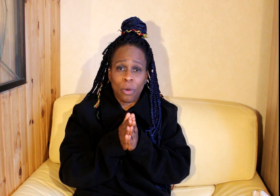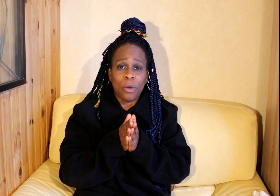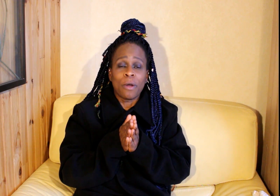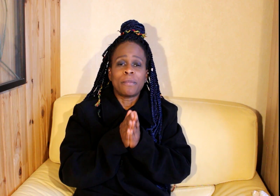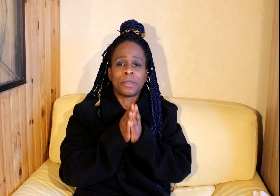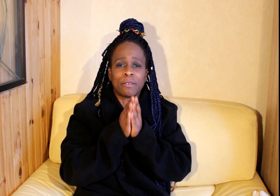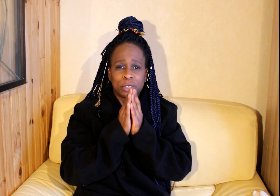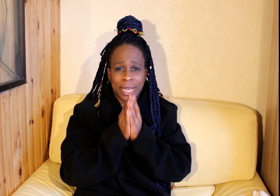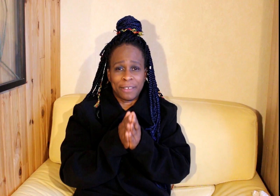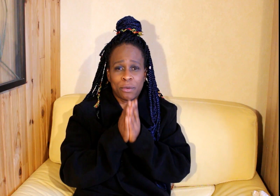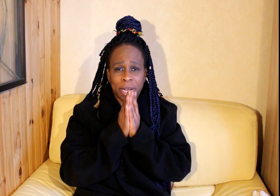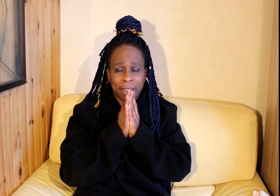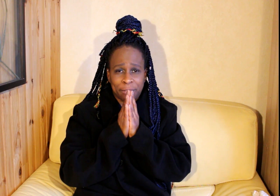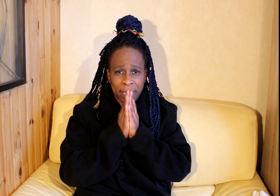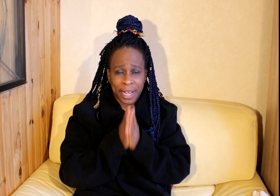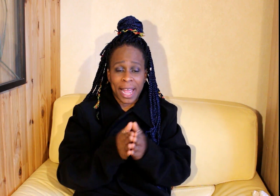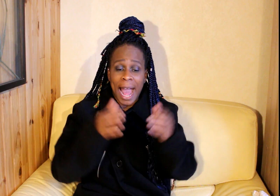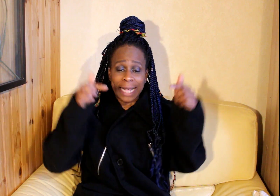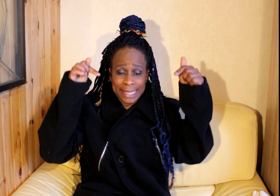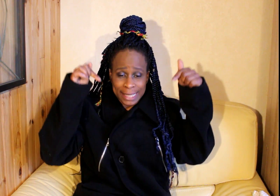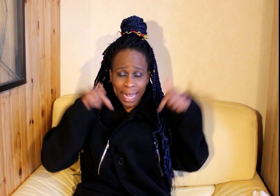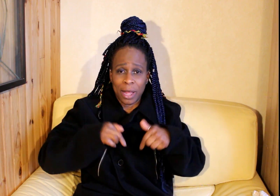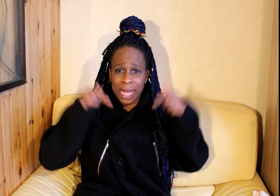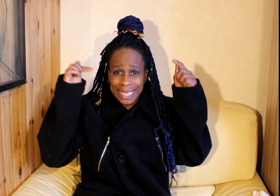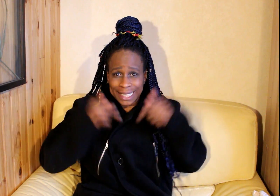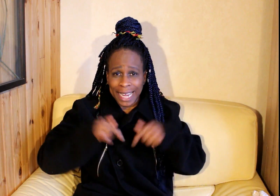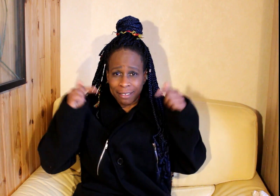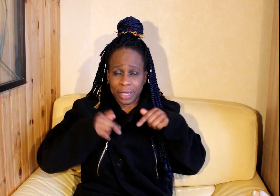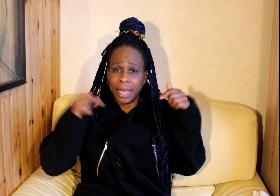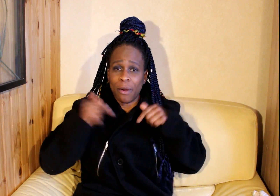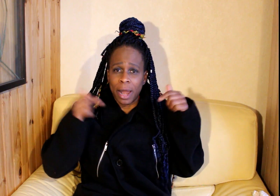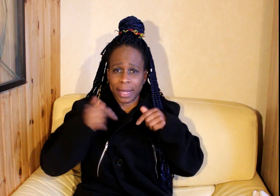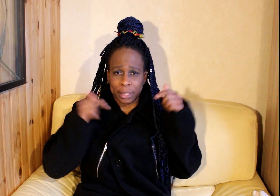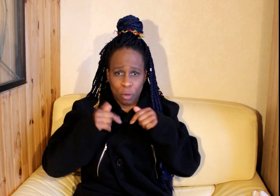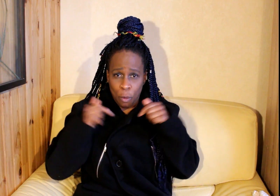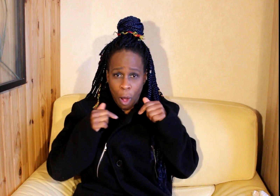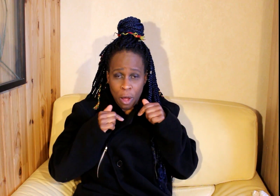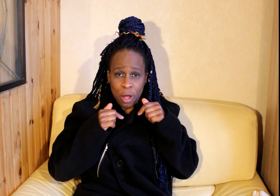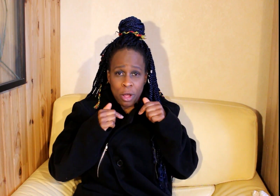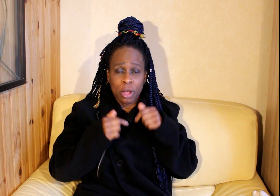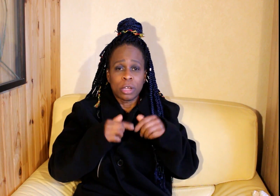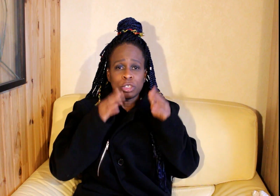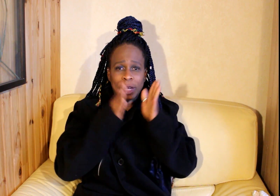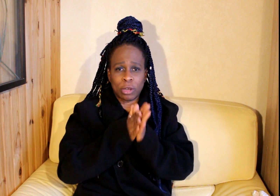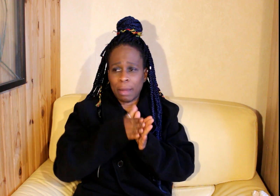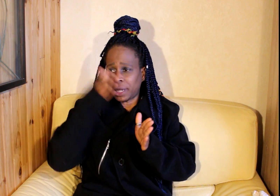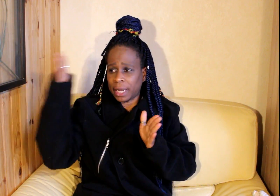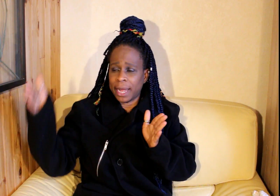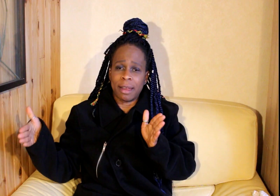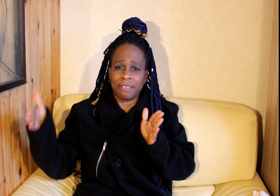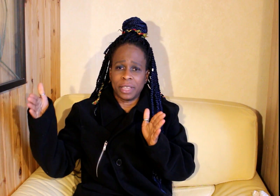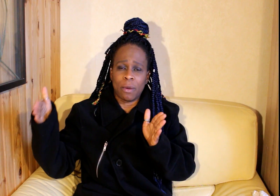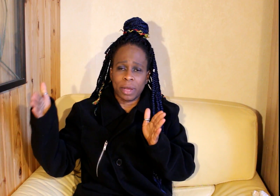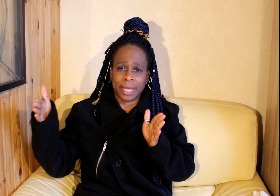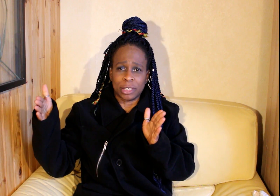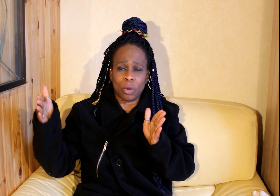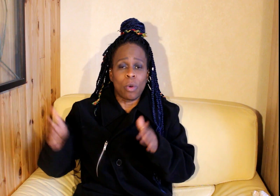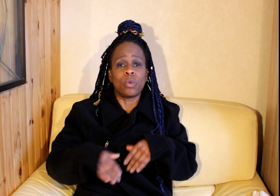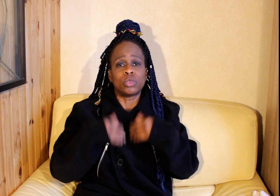vous allez vous référer à cette vidéo là Tu comprends ? Soit je la mettrai derrière la vidéo en question ou